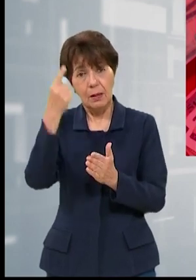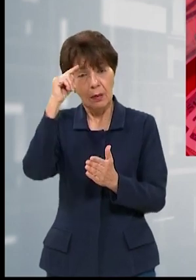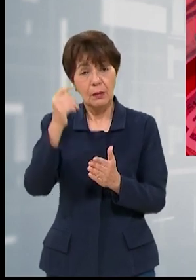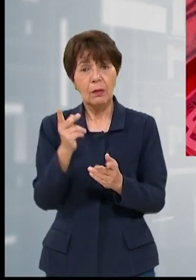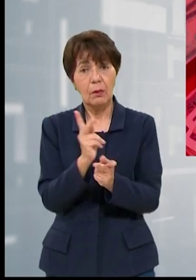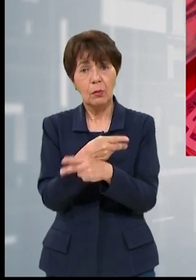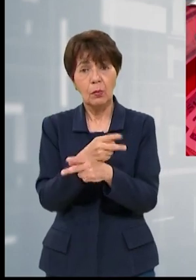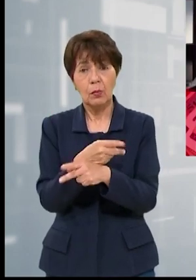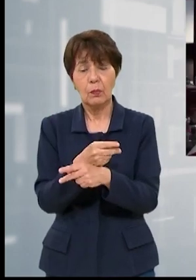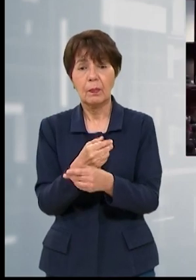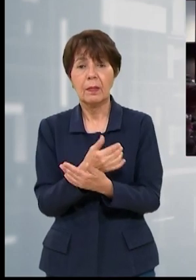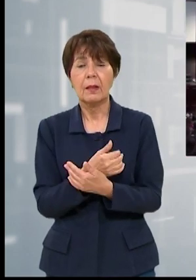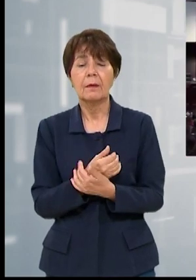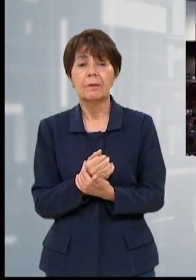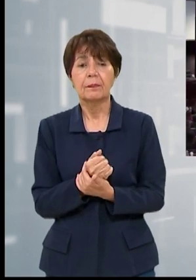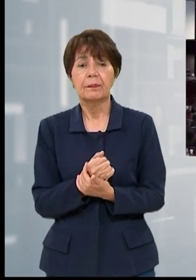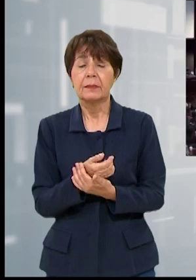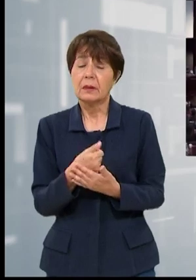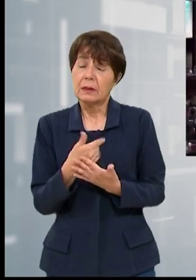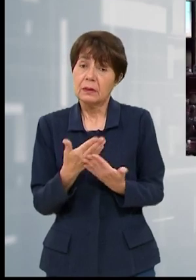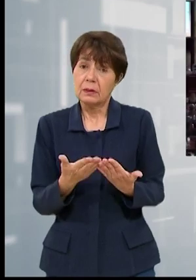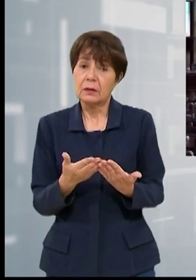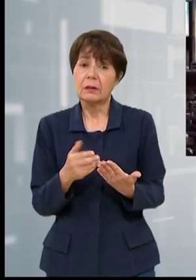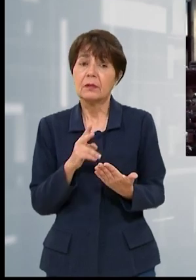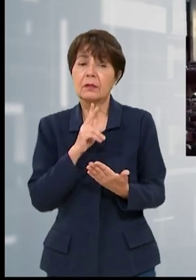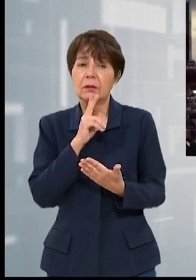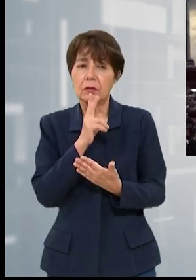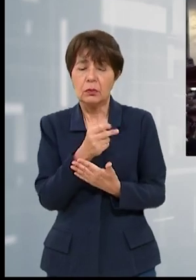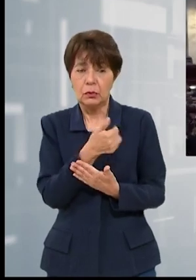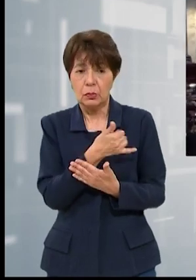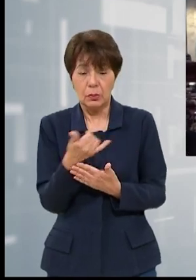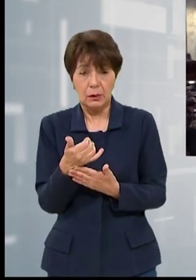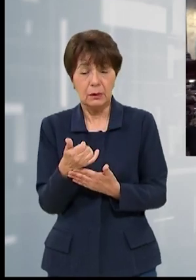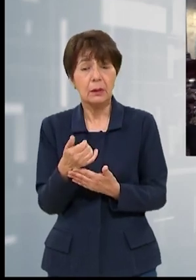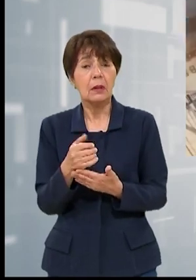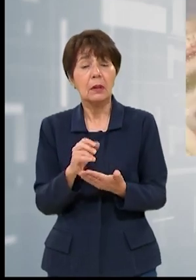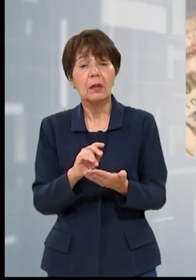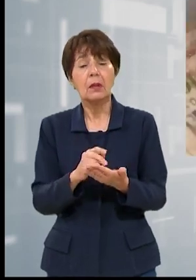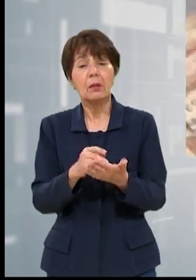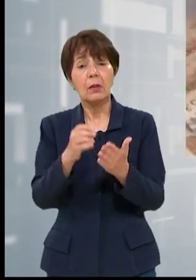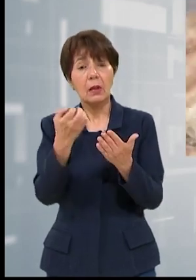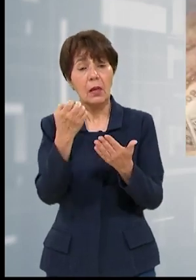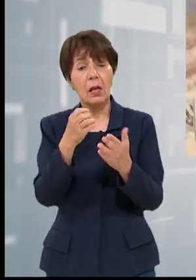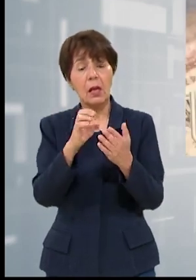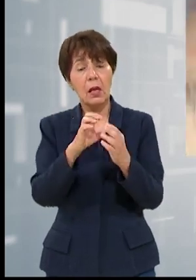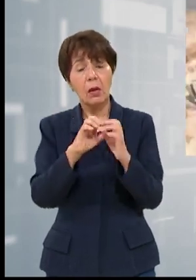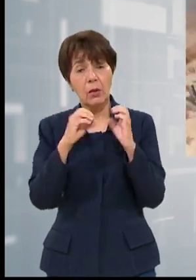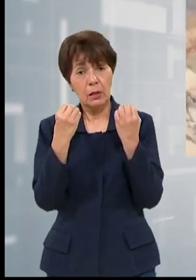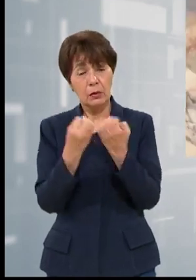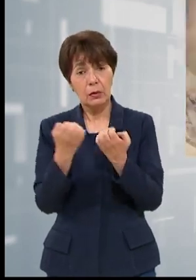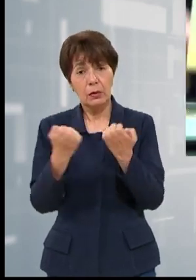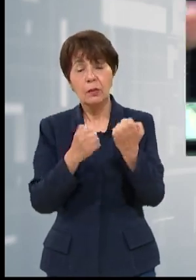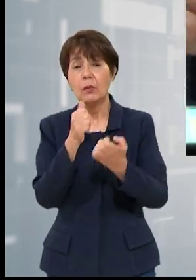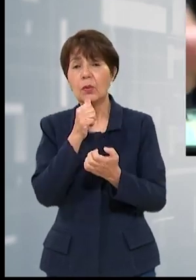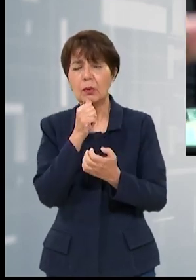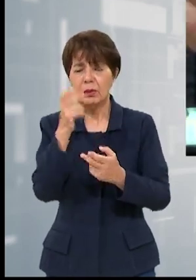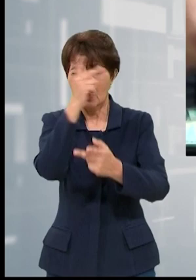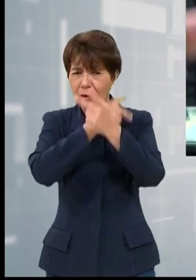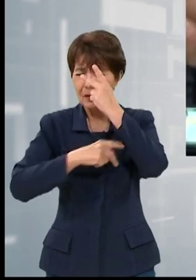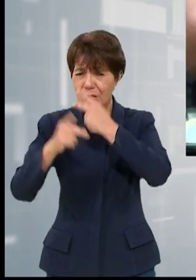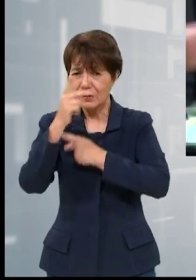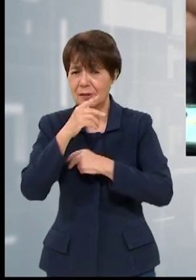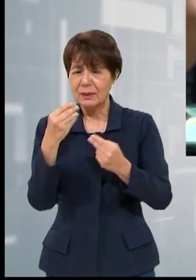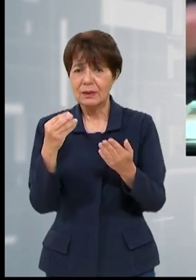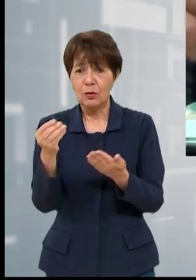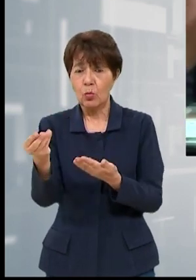productiva y en infraestructura. Es por ello que Santiago Herrera gerente de política económica de El Coep considera que es de gran preocupación la